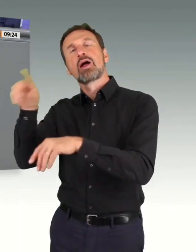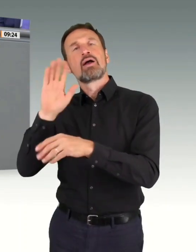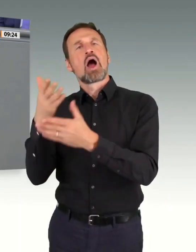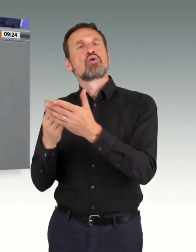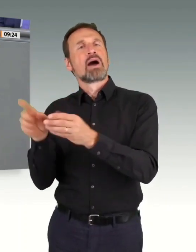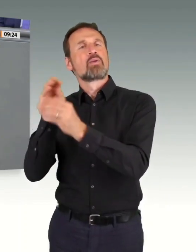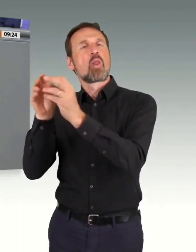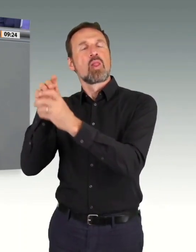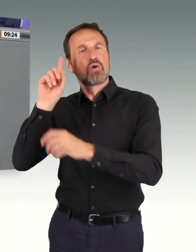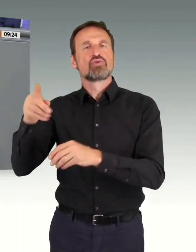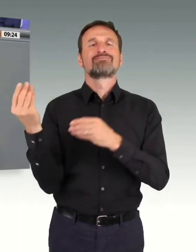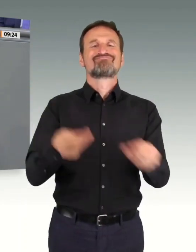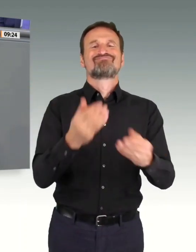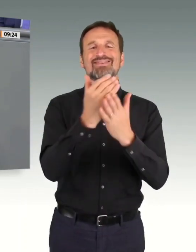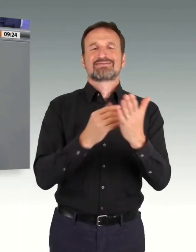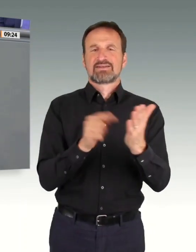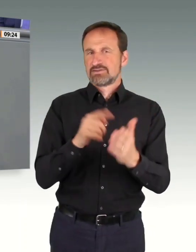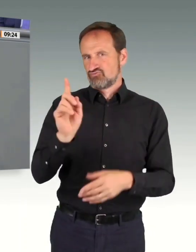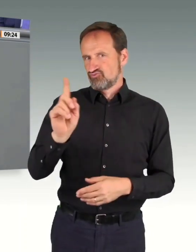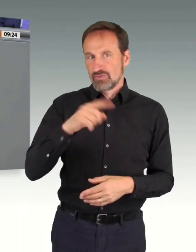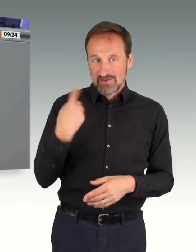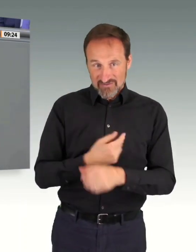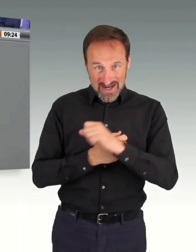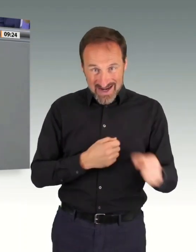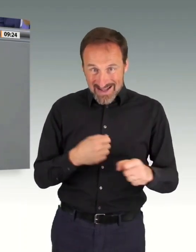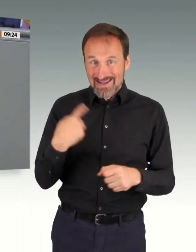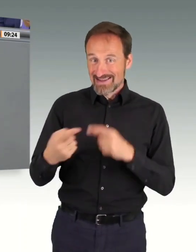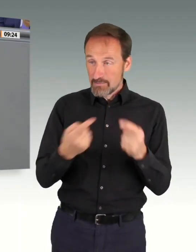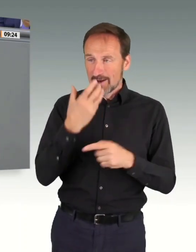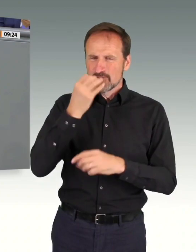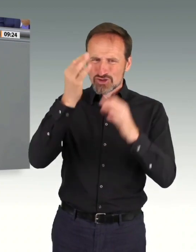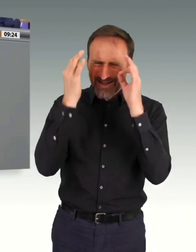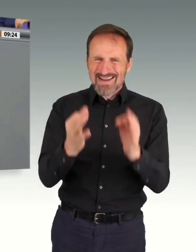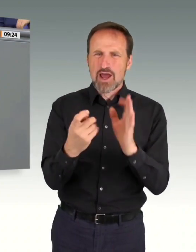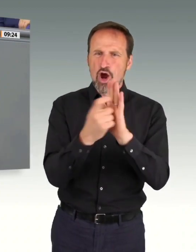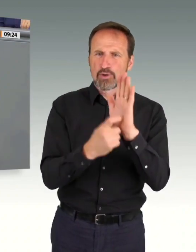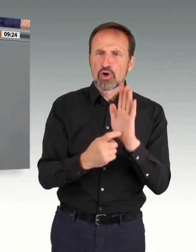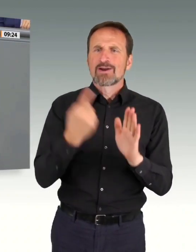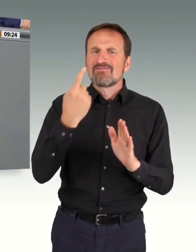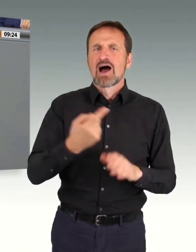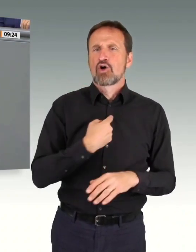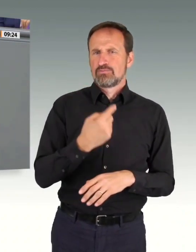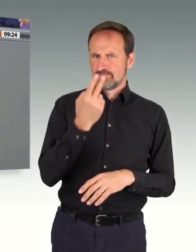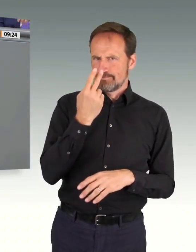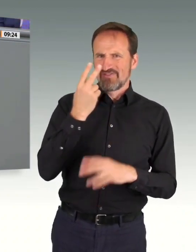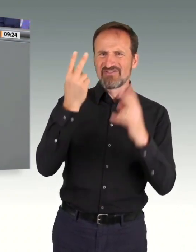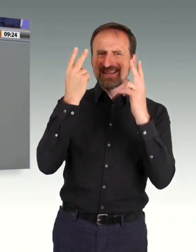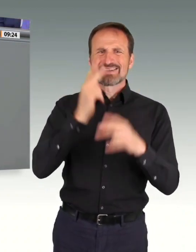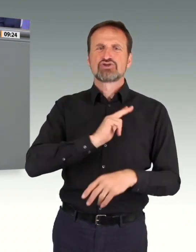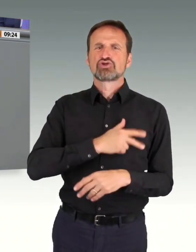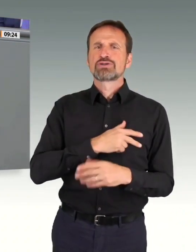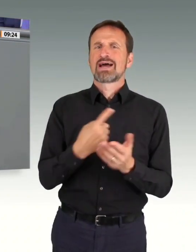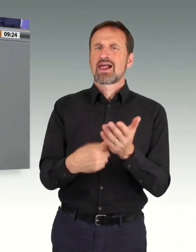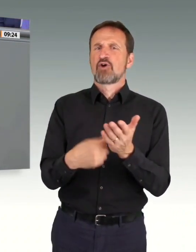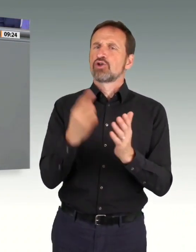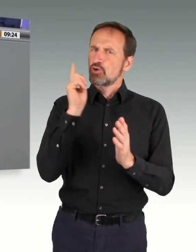dafür, dass sie dafür Geld ausgeben müssen, was sie nicht haben. Es wird über ältere Menschen gesprochen, von denen alle wissen, dass sie keine Kredite mehr bekommen.